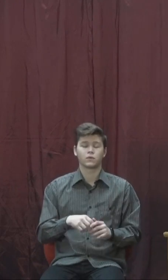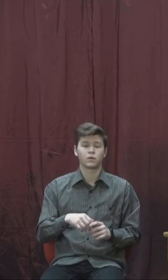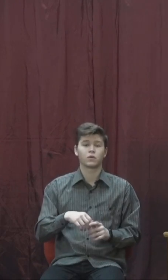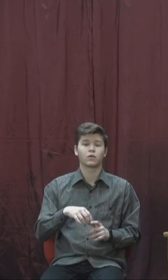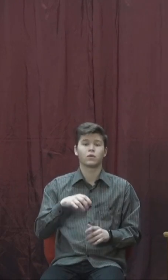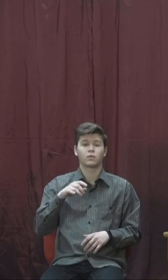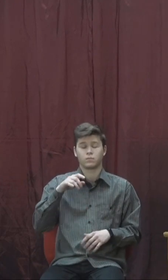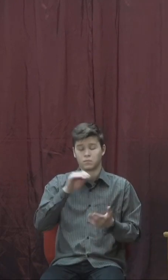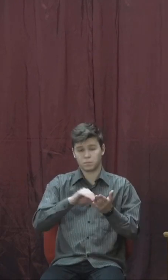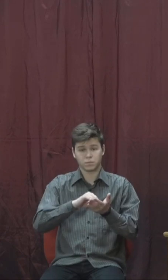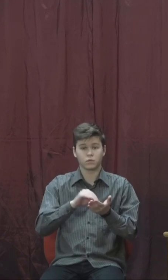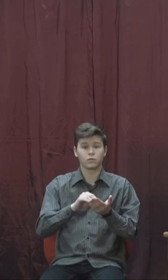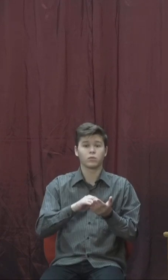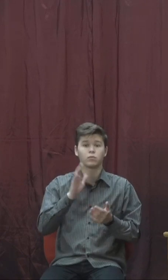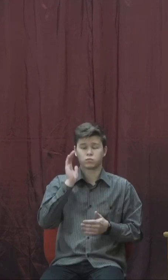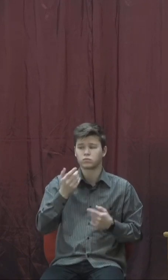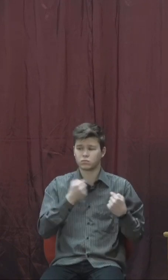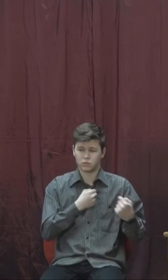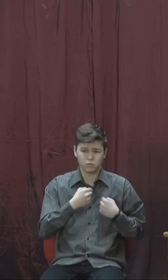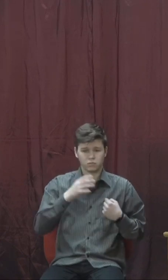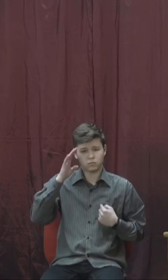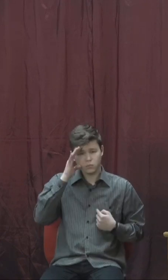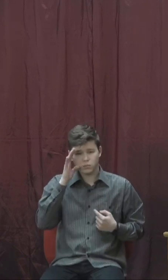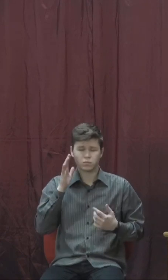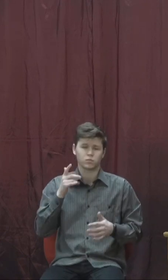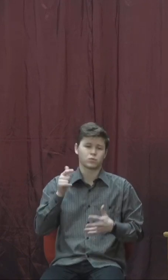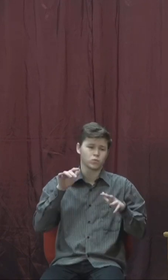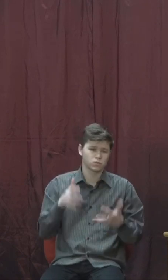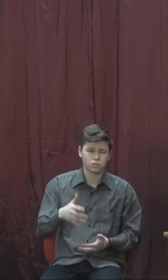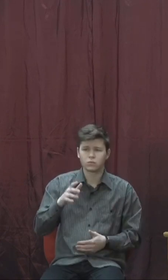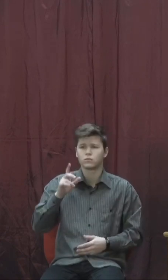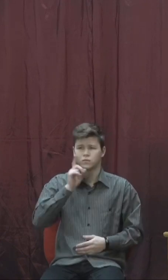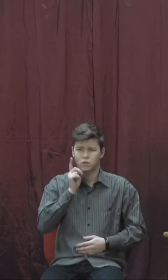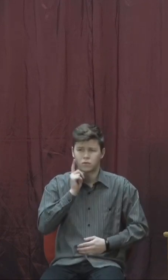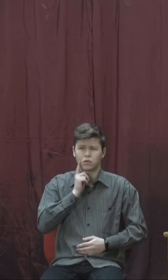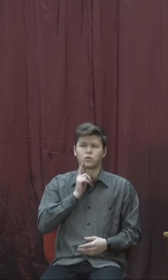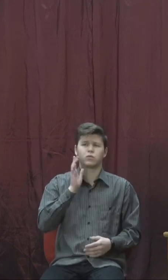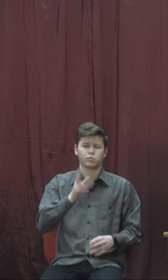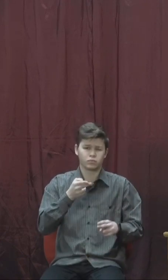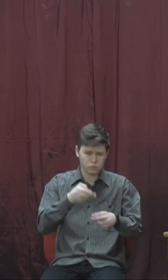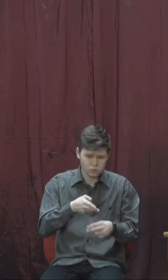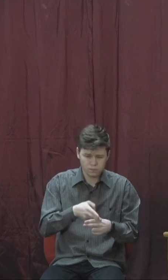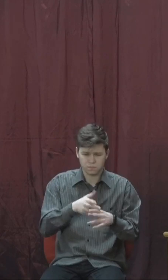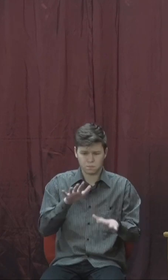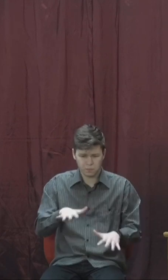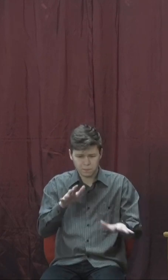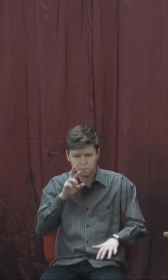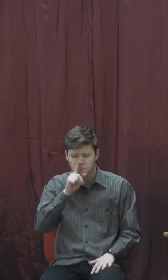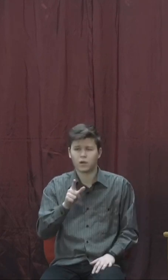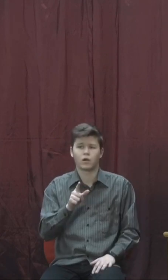І помучаться хлопці, і потомляться юнаки, і юнаки спотикнутися, спіткнуться.